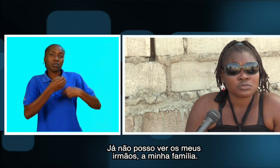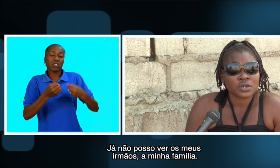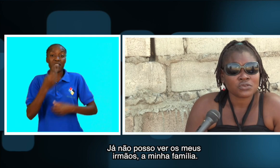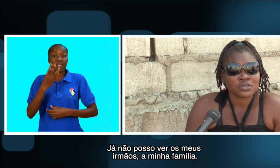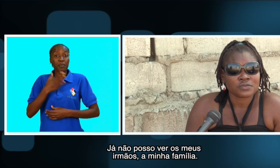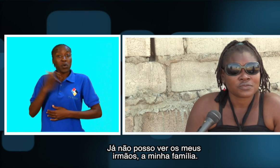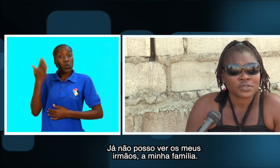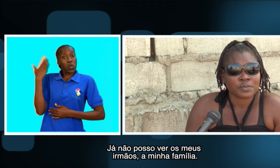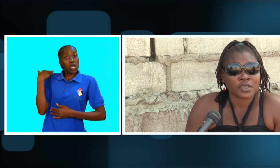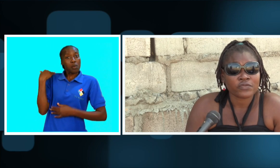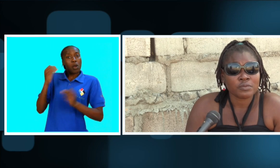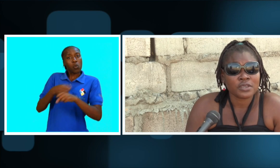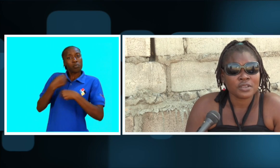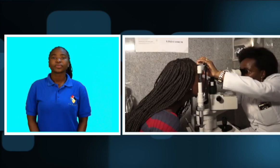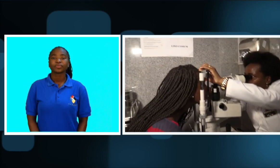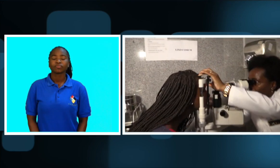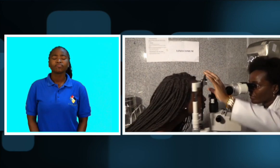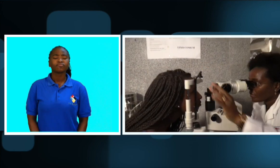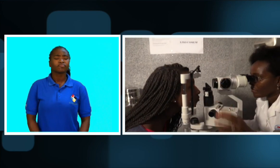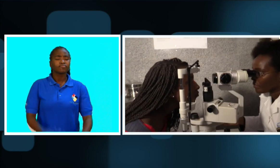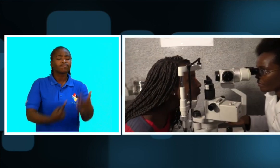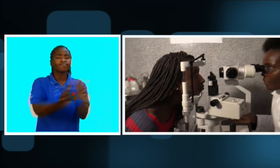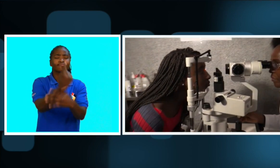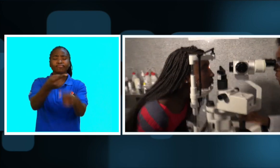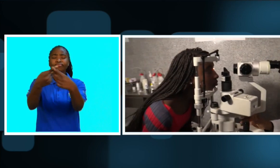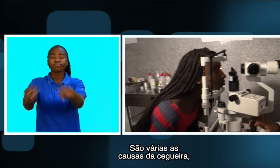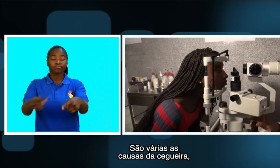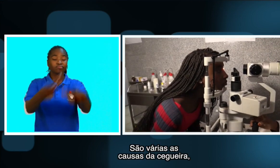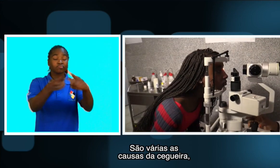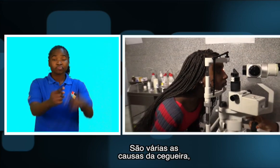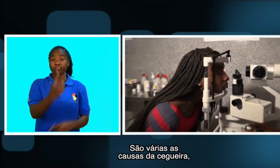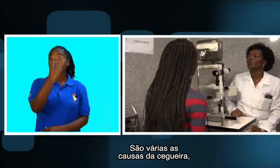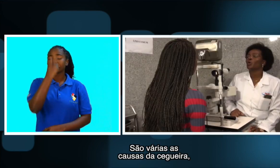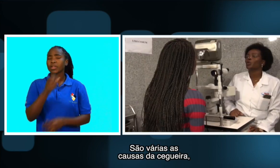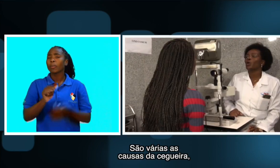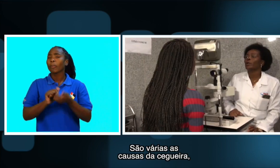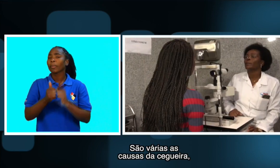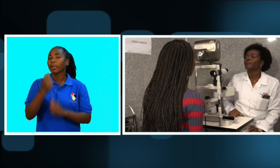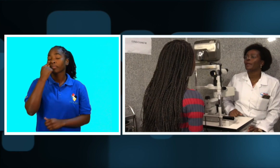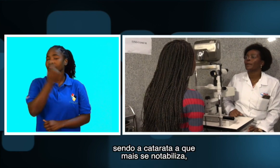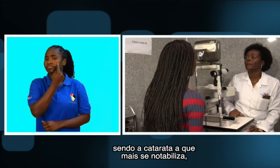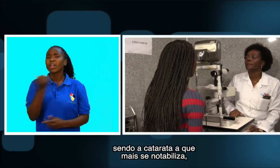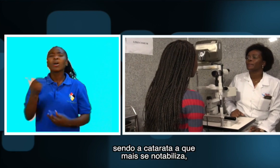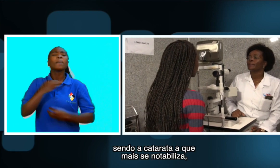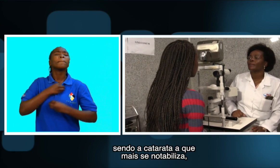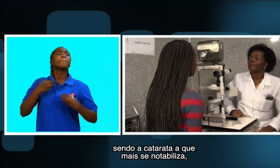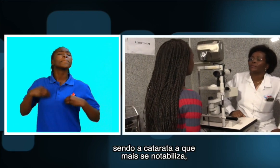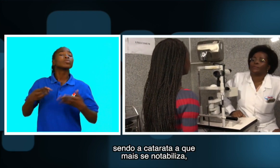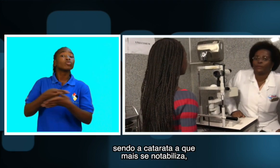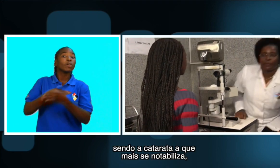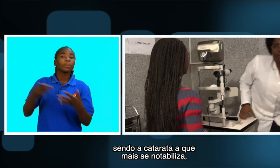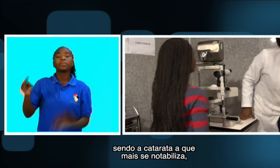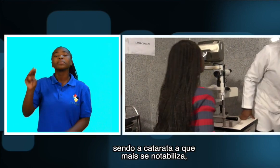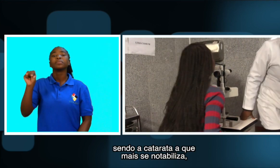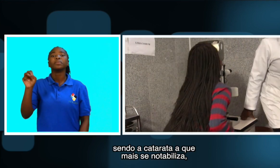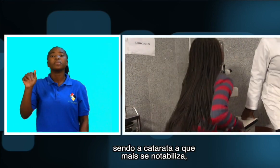irmãos e a minha família. São várias as causas da cegueira. Sendo a catarata a que mais se